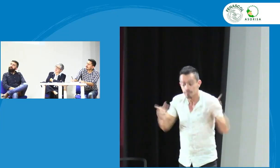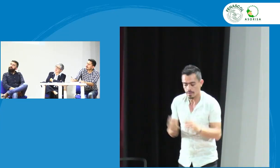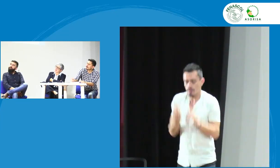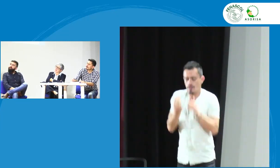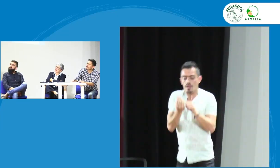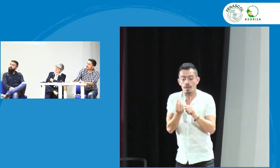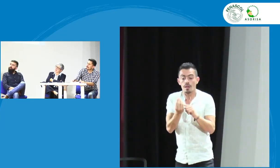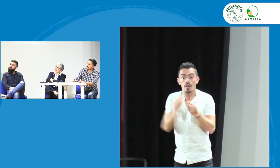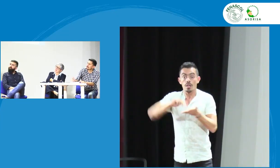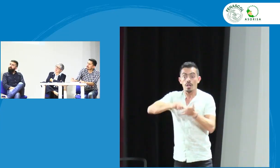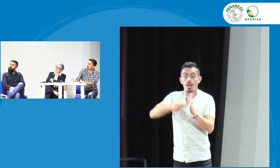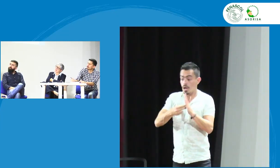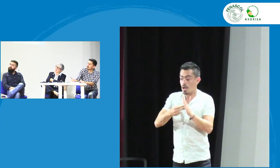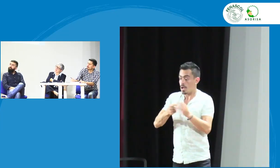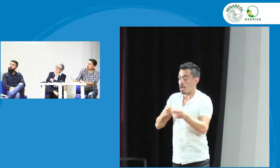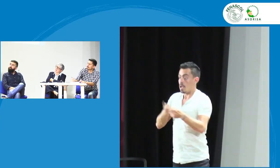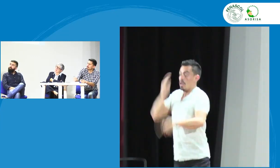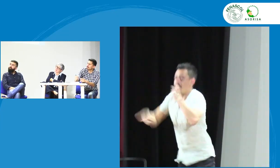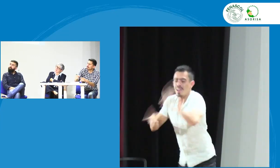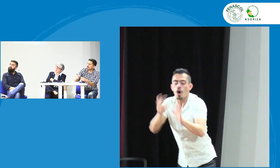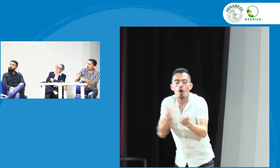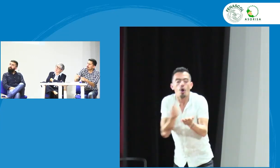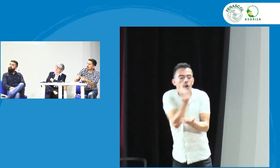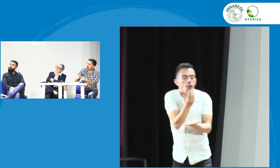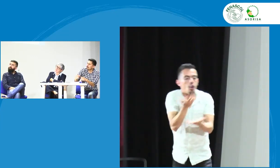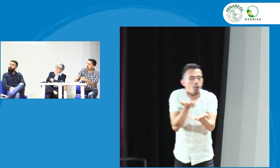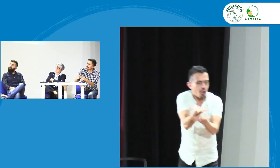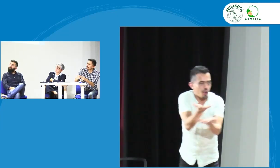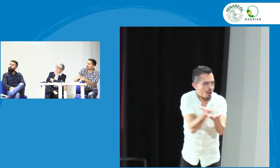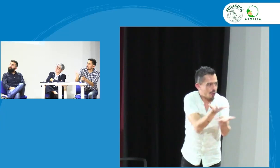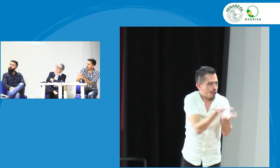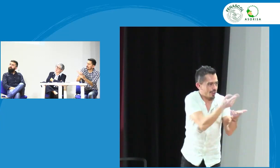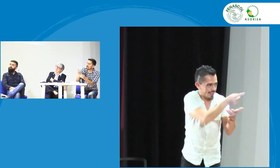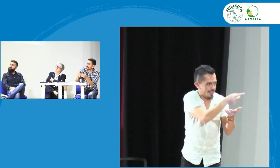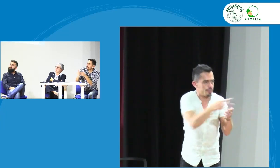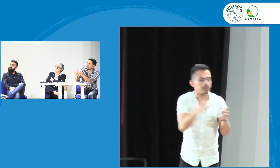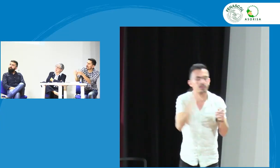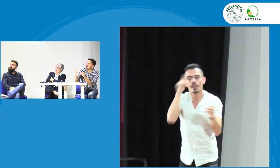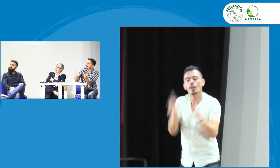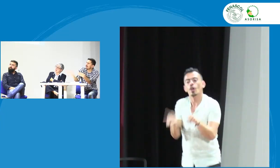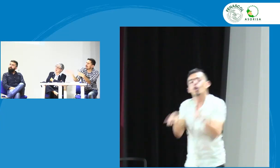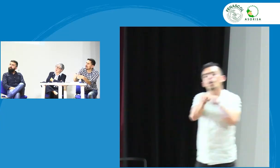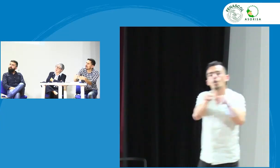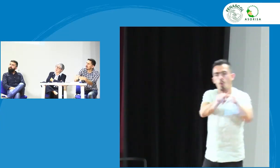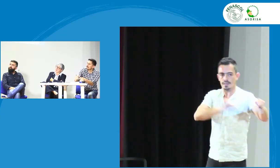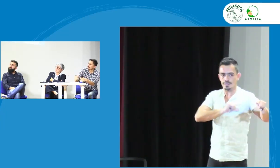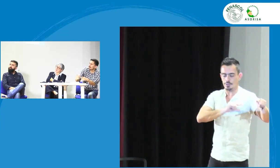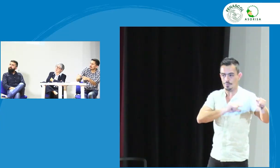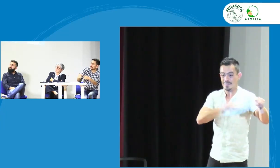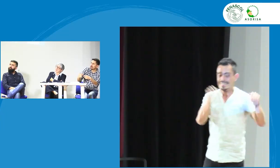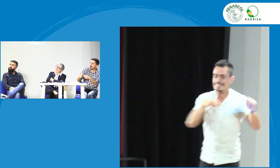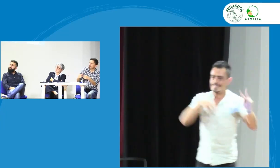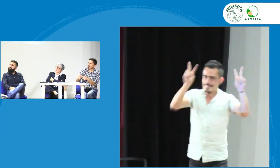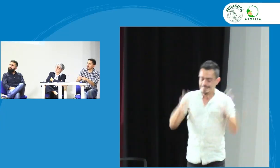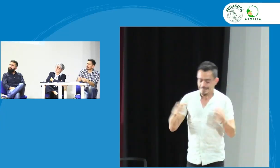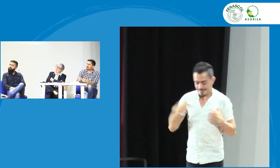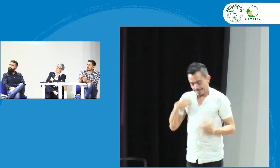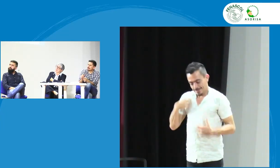nacional de planeación lingüística representa no una directriz sino que tiene más una figura de asesor de sugerencias